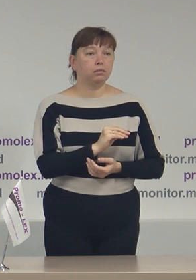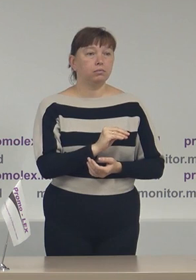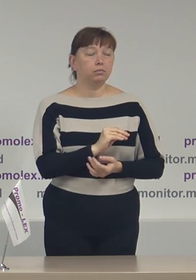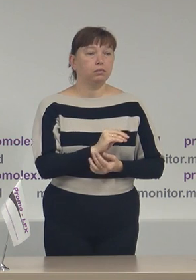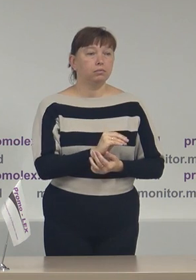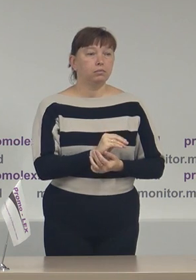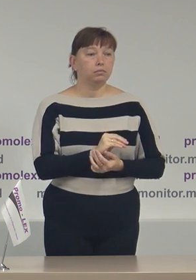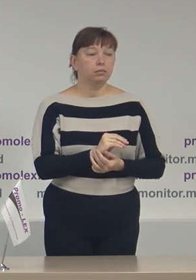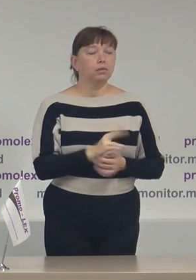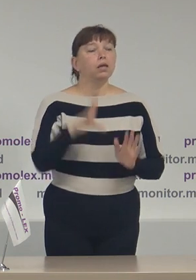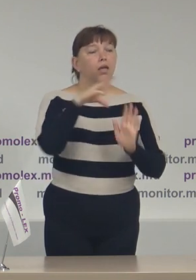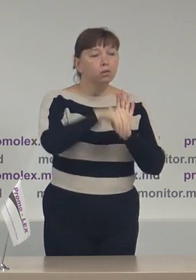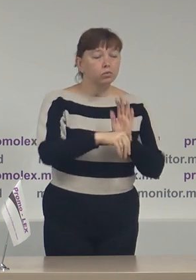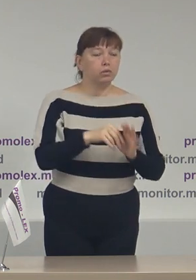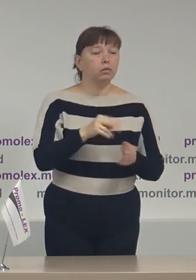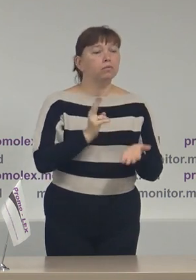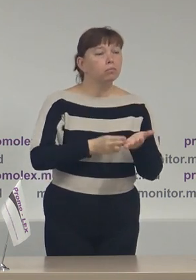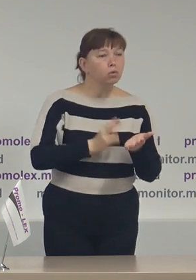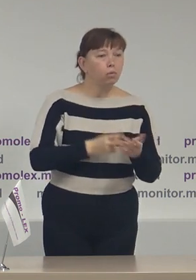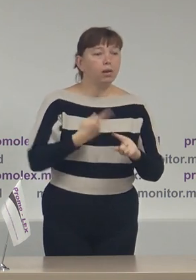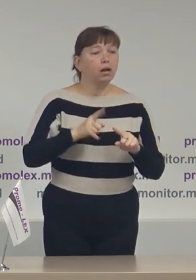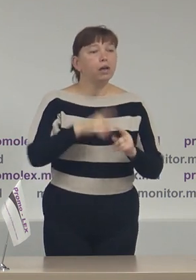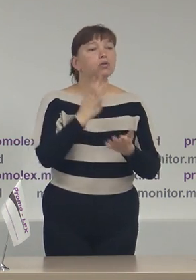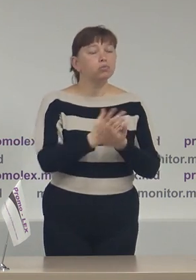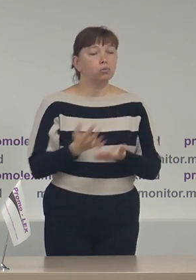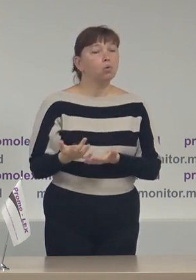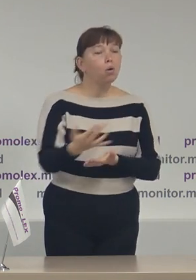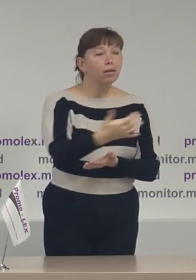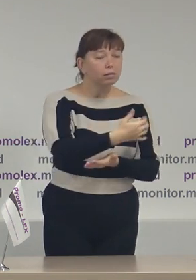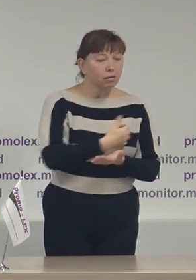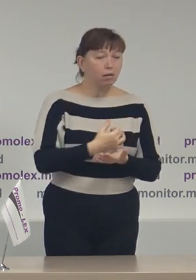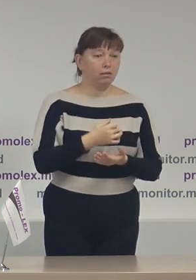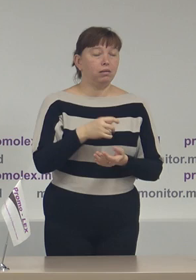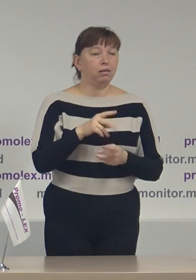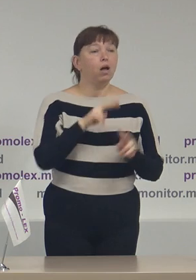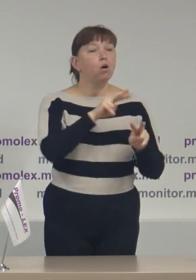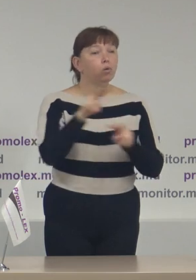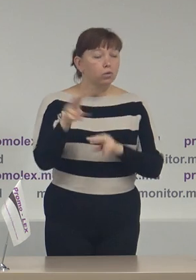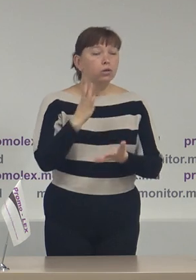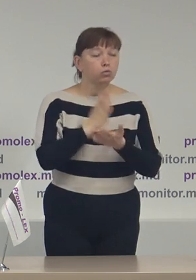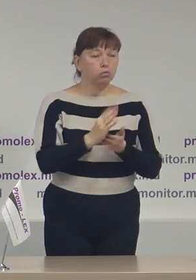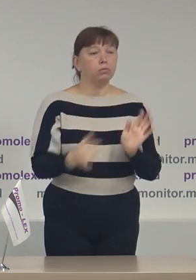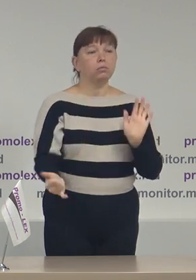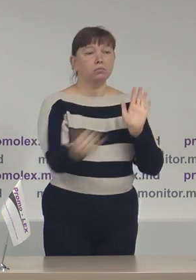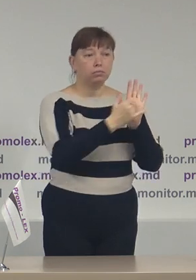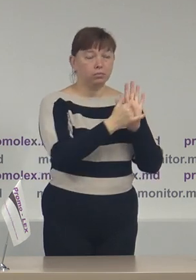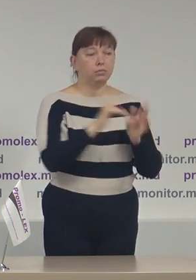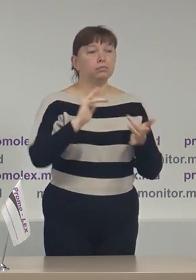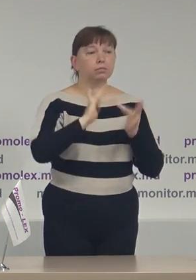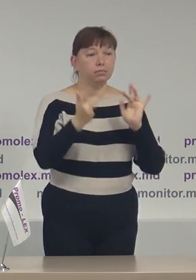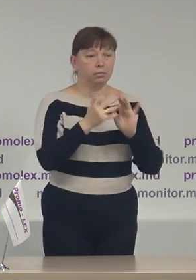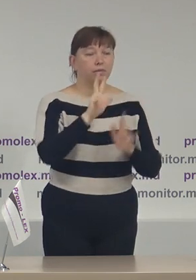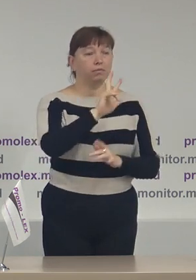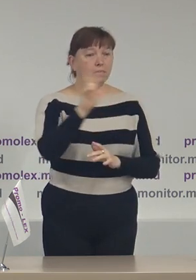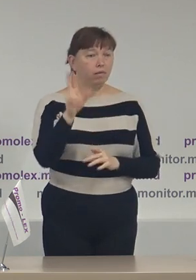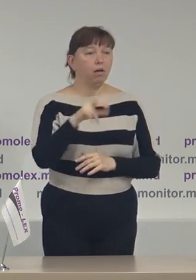toate, inclusiv probele care sunt colectate de observatorii noștri, sunt plasate pe pagina electoralomonitor